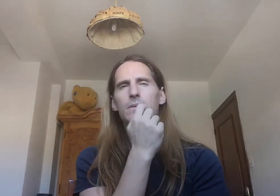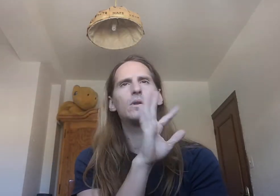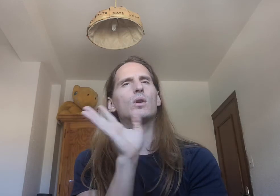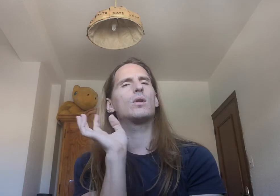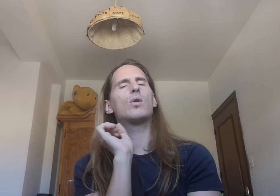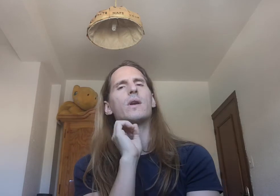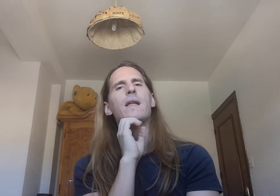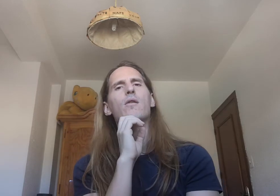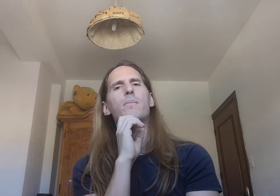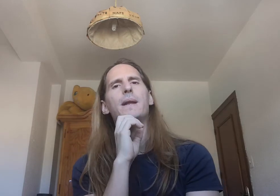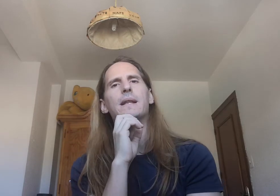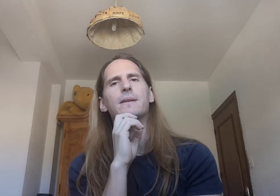Con nada completa